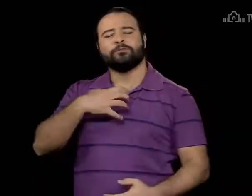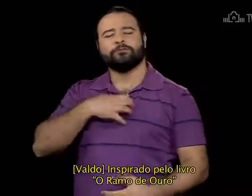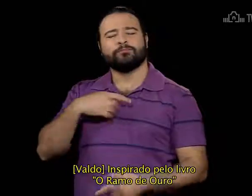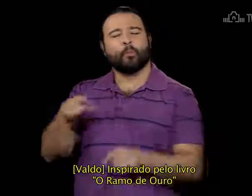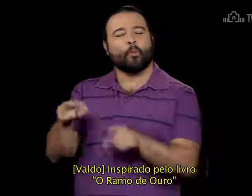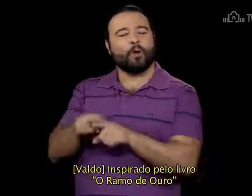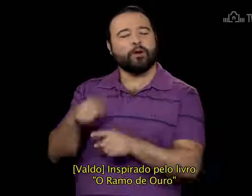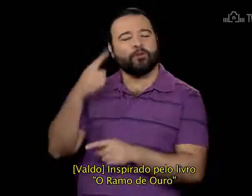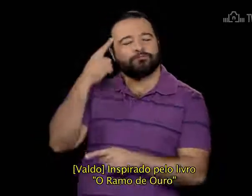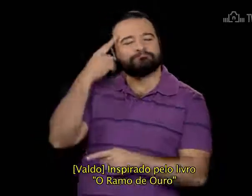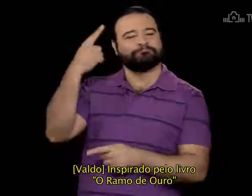Inspirado pelo livro